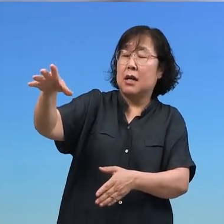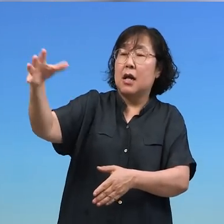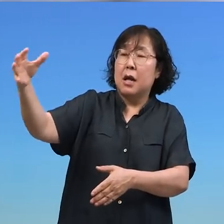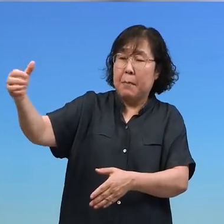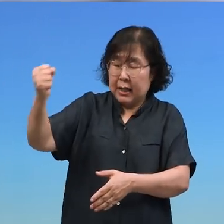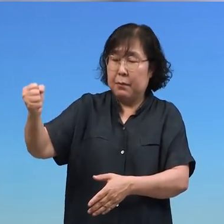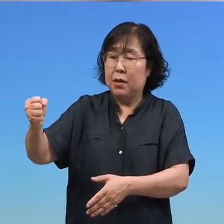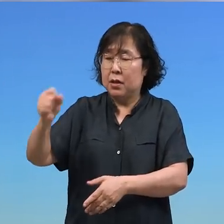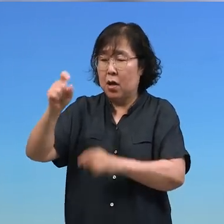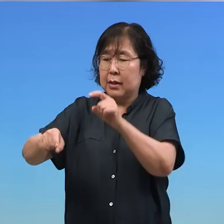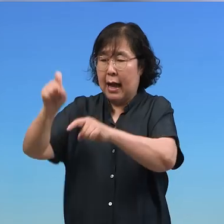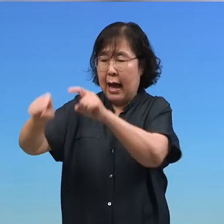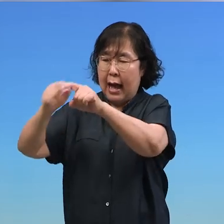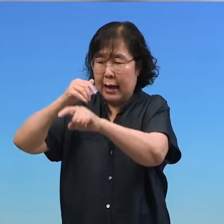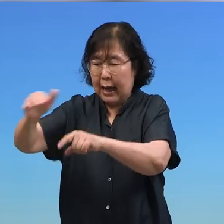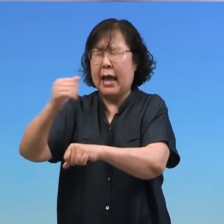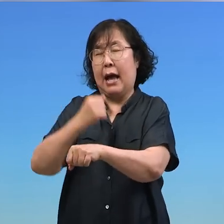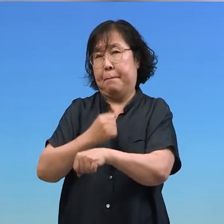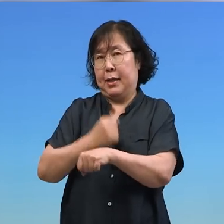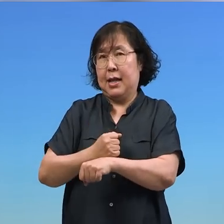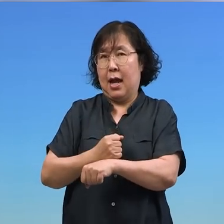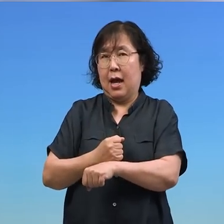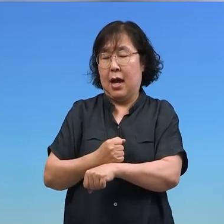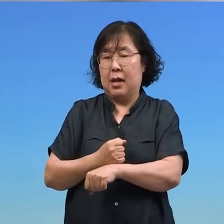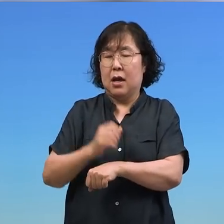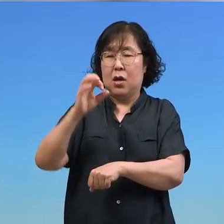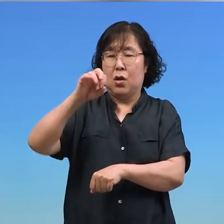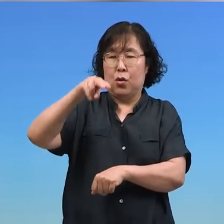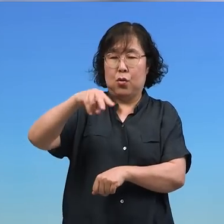원합니다 아까 맨 앞에 윤은혜라는 가수 이야기를 했잖아요